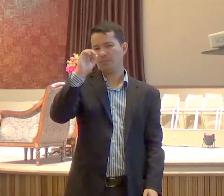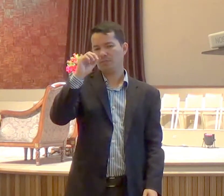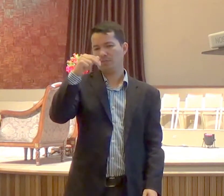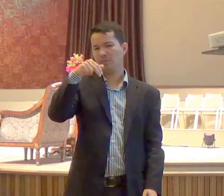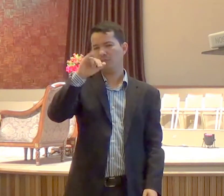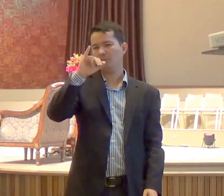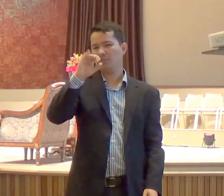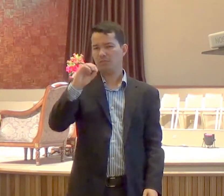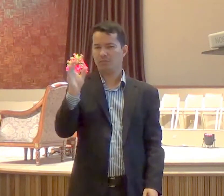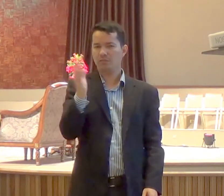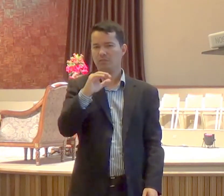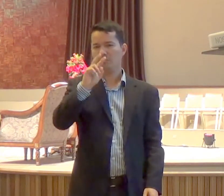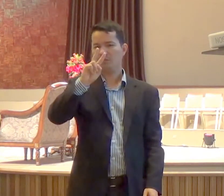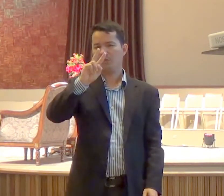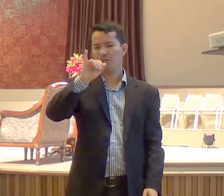ele viveu no século XVII,